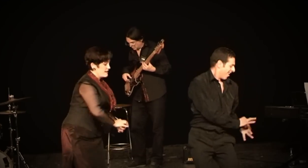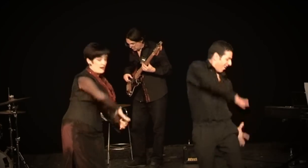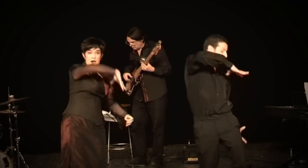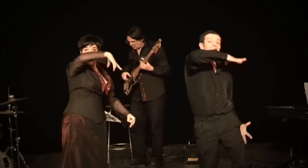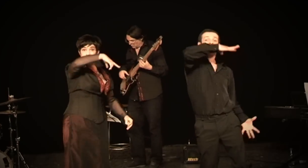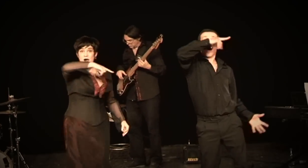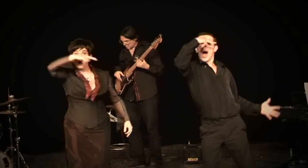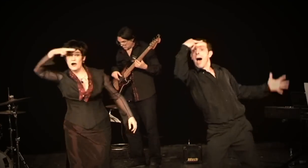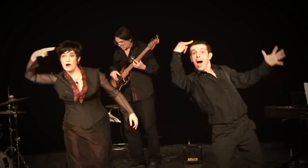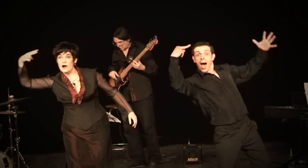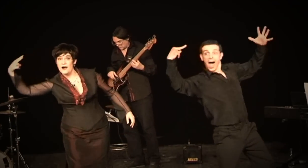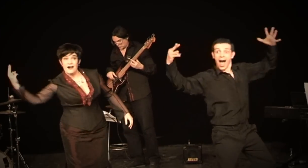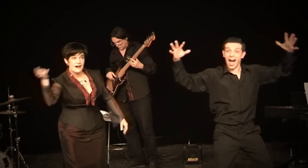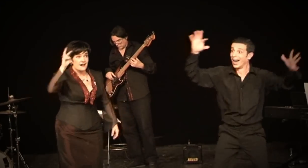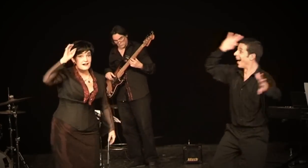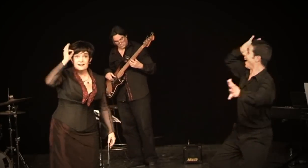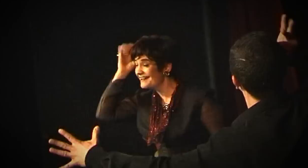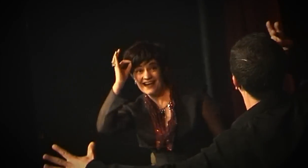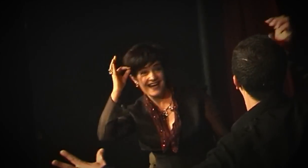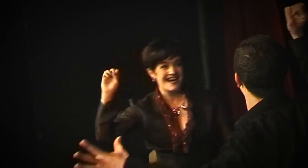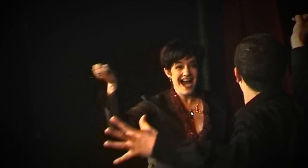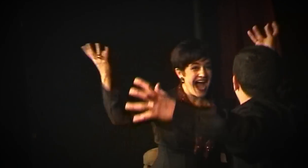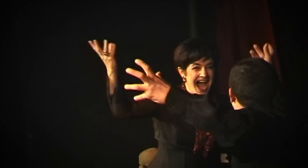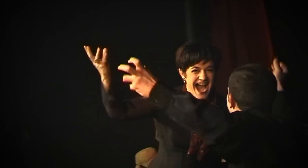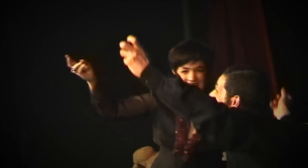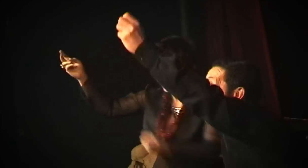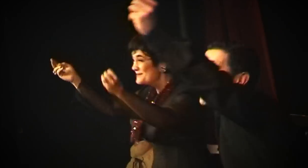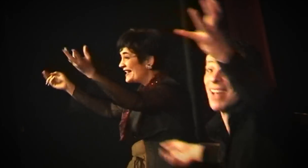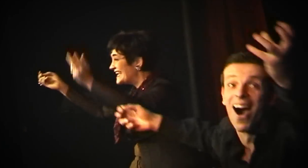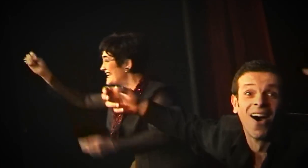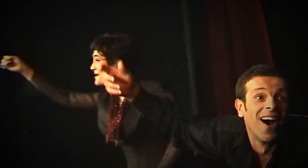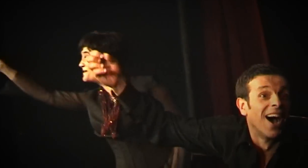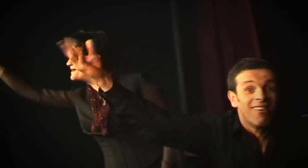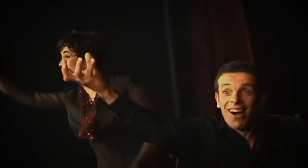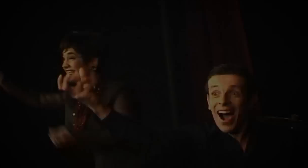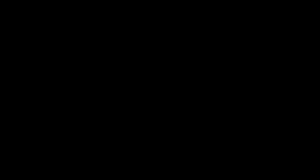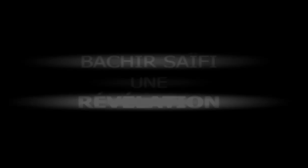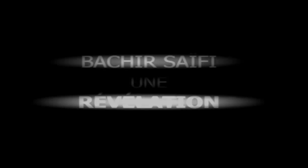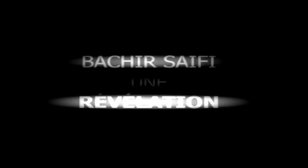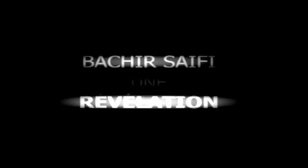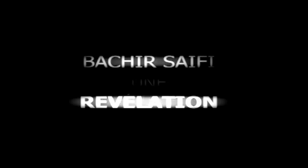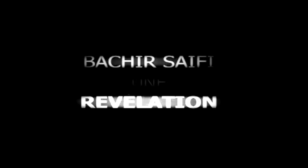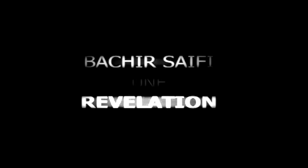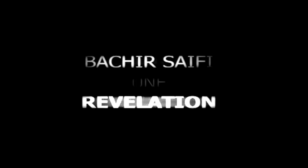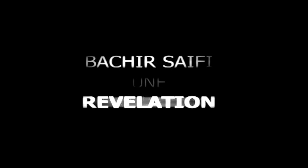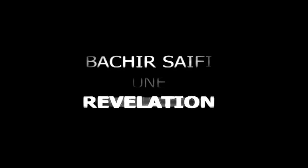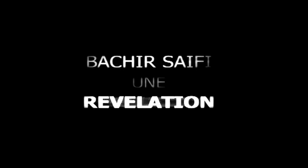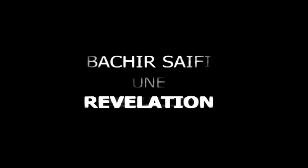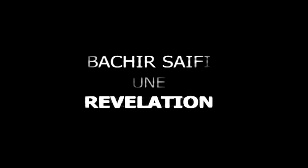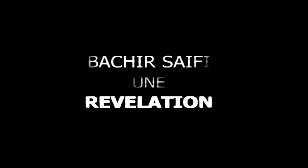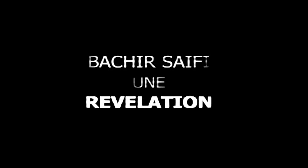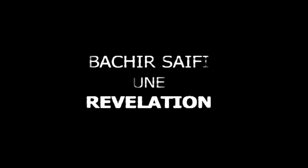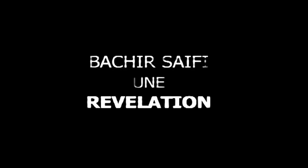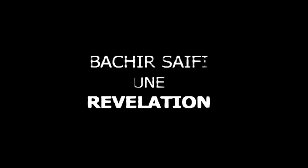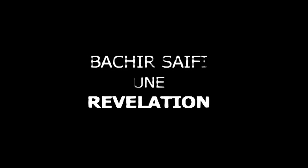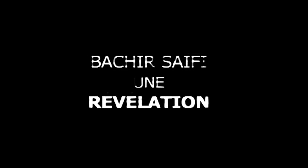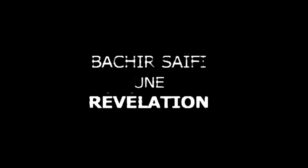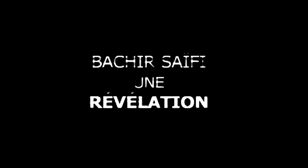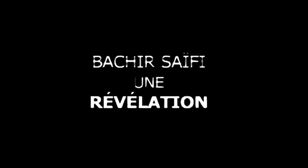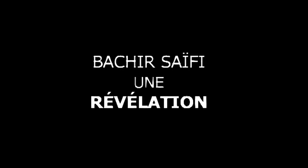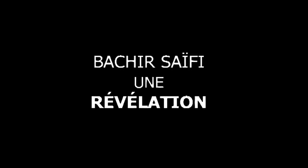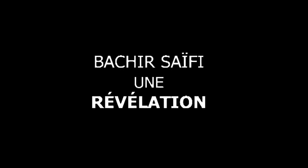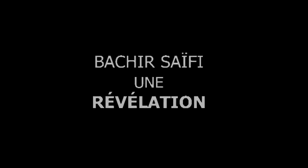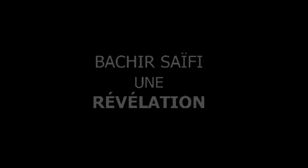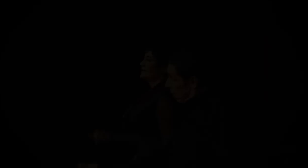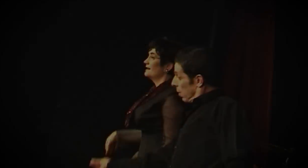rime...